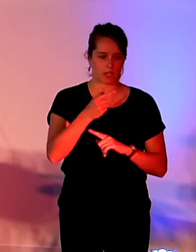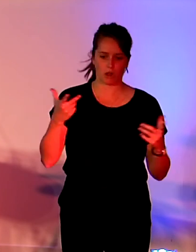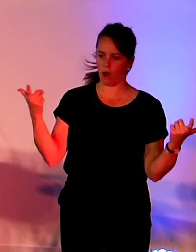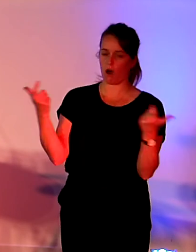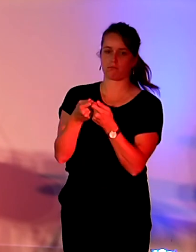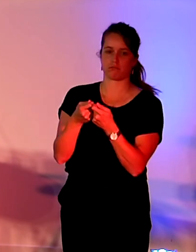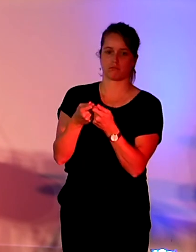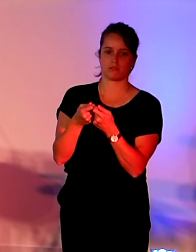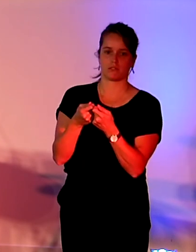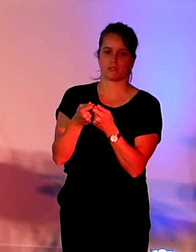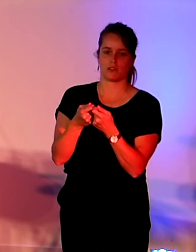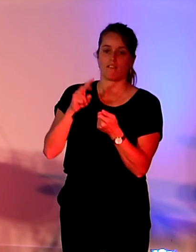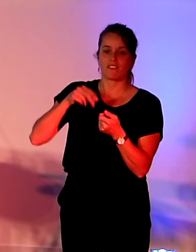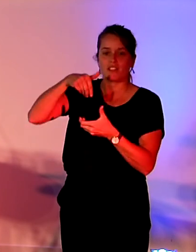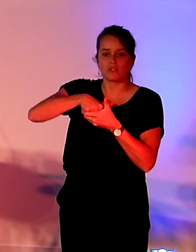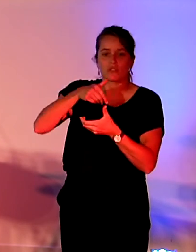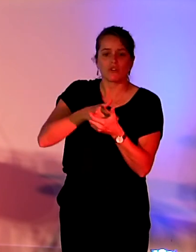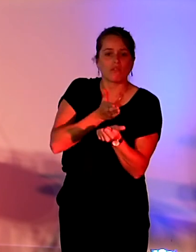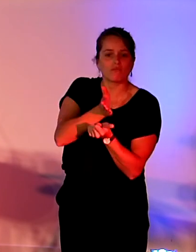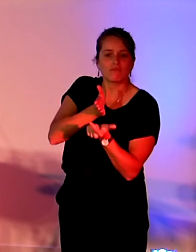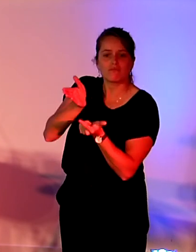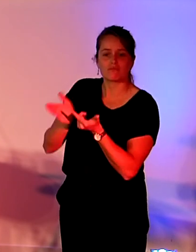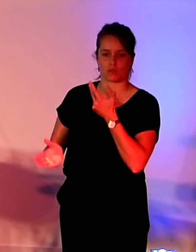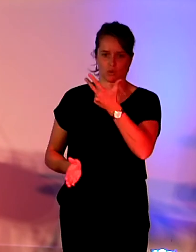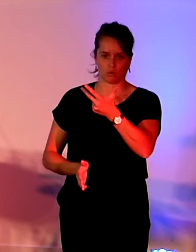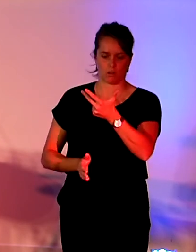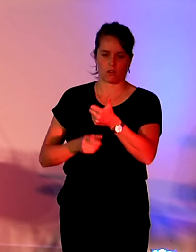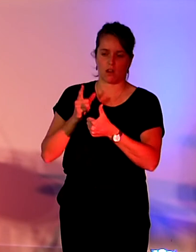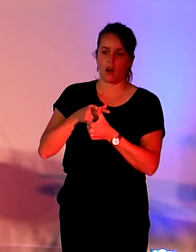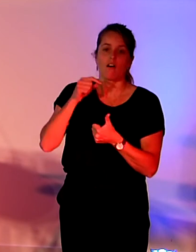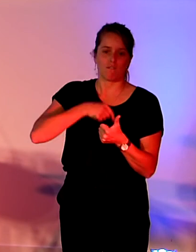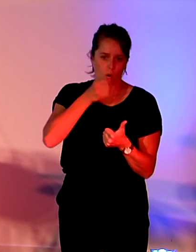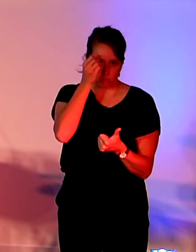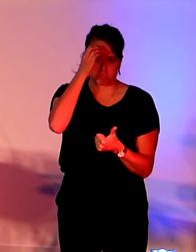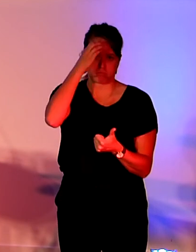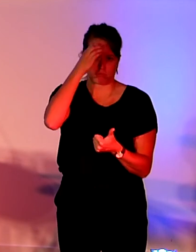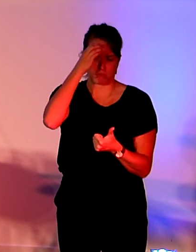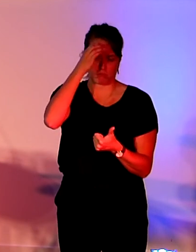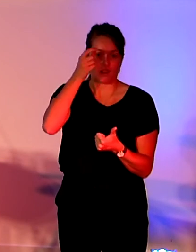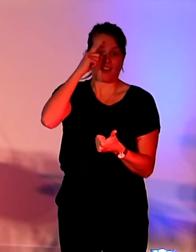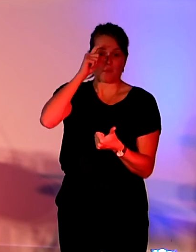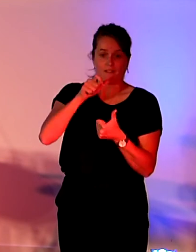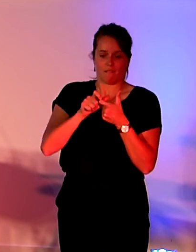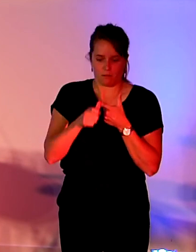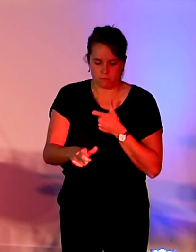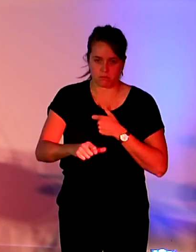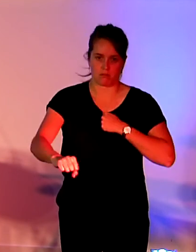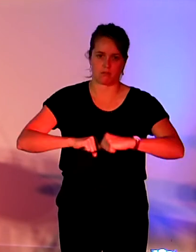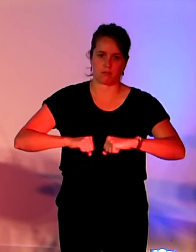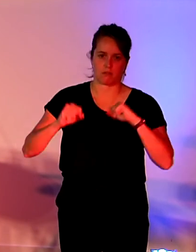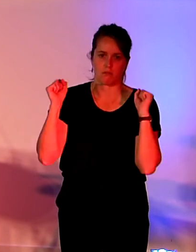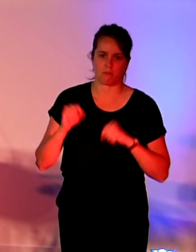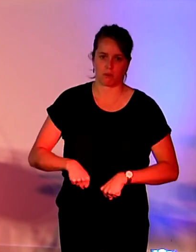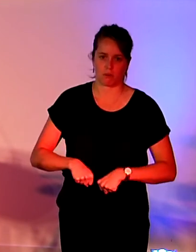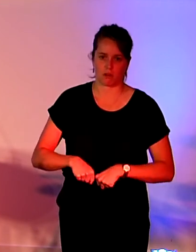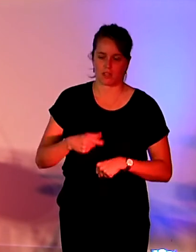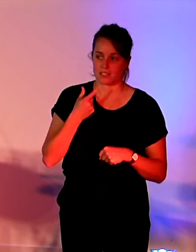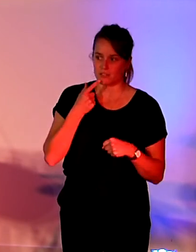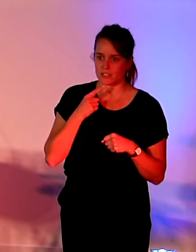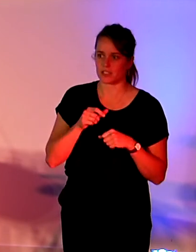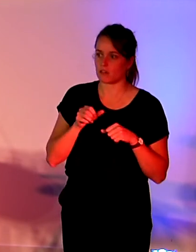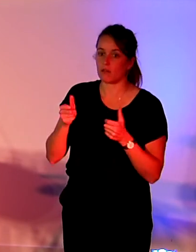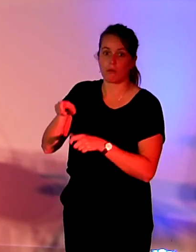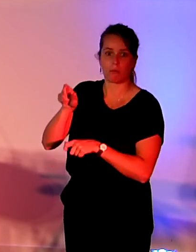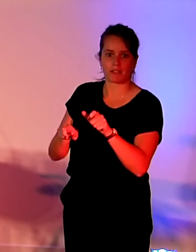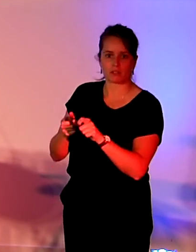axes. Donc le premier qui est connaître pour agir. Donc il s'agit de vraiment développer la connaissance de l'empreinte environnementale du